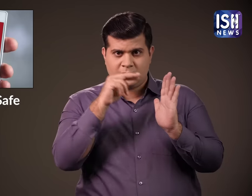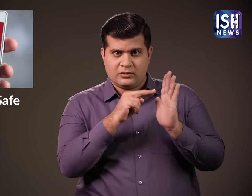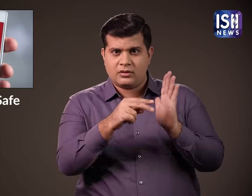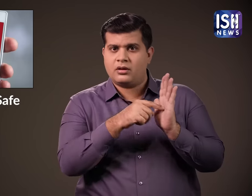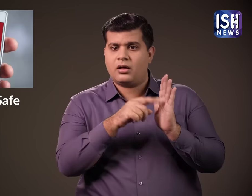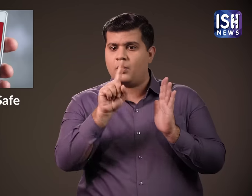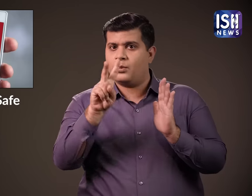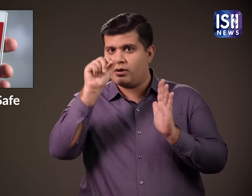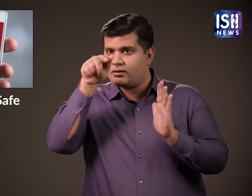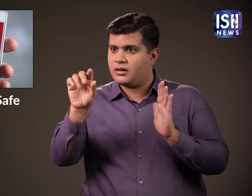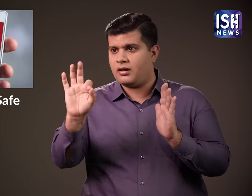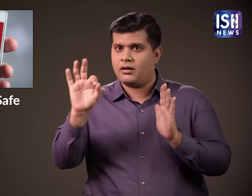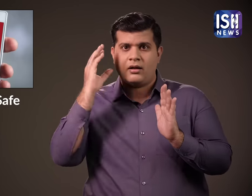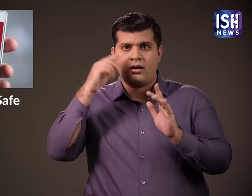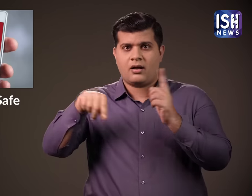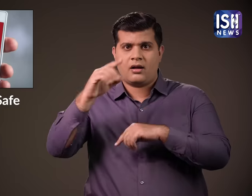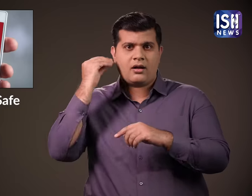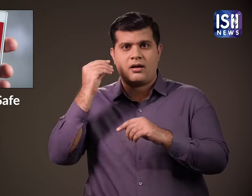करेंगे कि डेफ के लिए सुगम में नहीं है